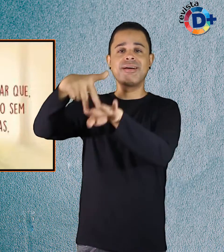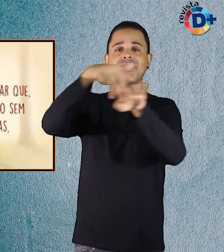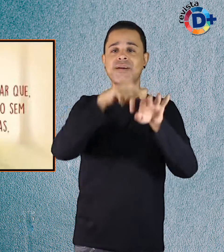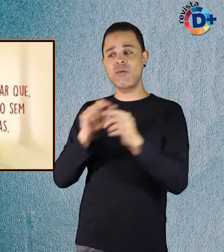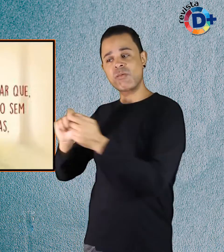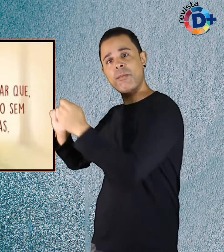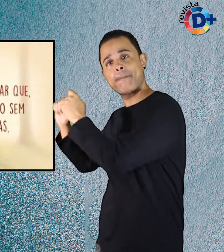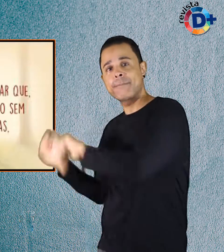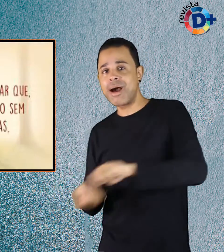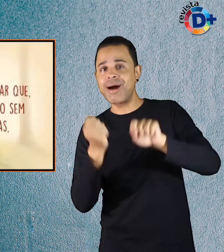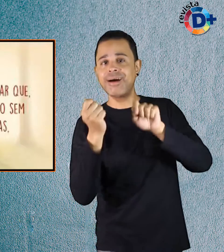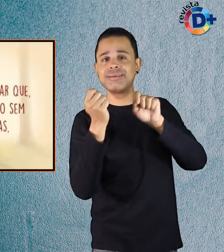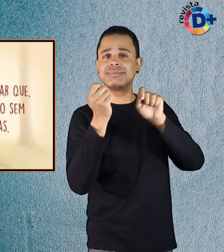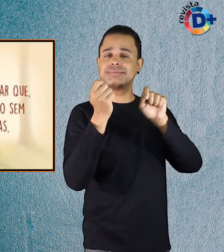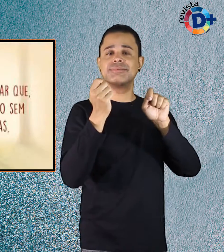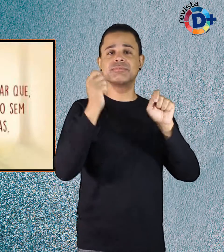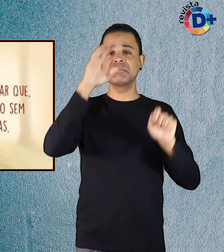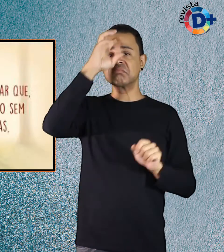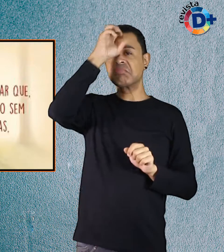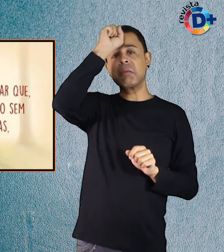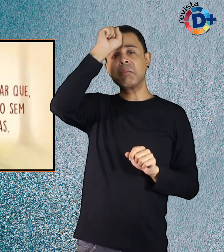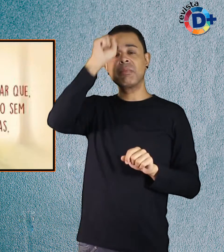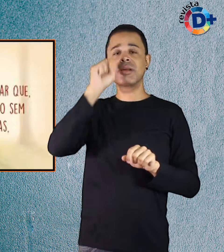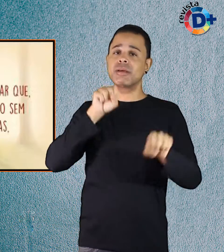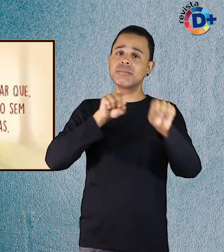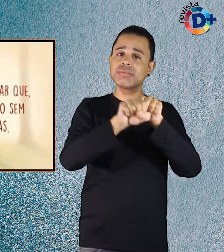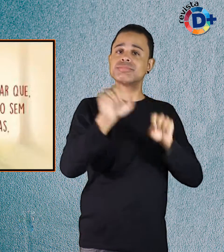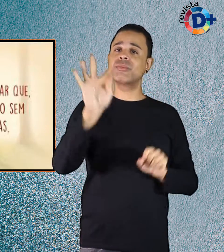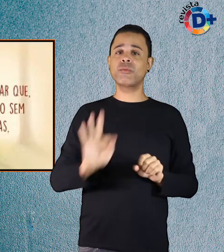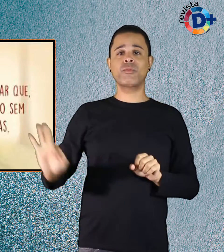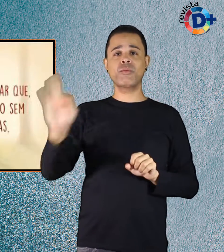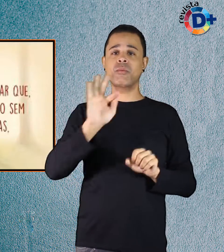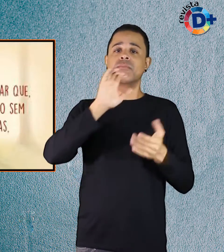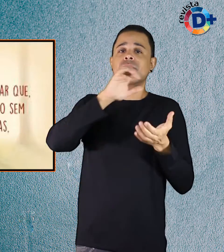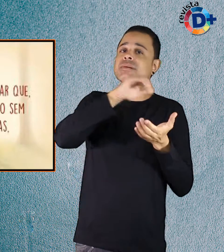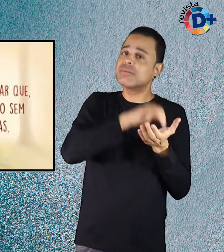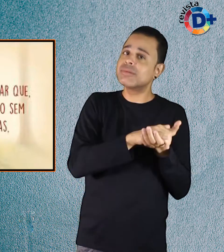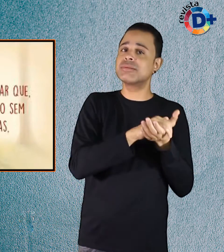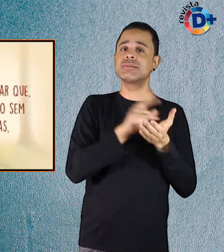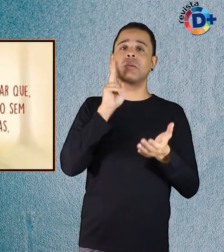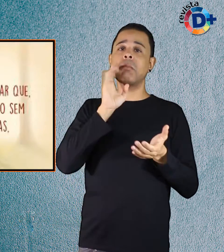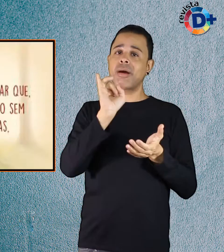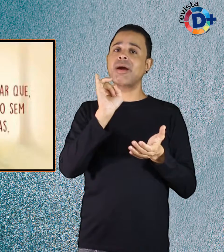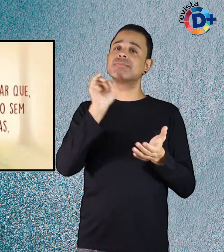golfe, assim como se formou na faculdade, casou-se e hoje é pai.